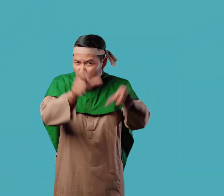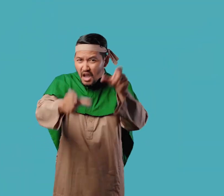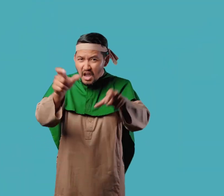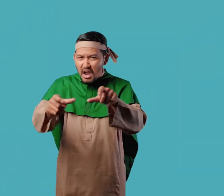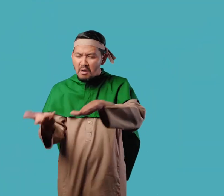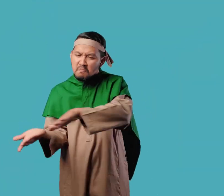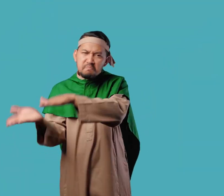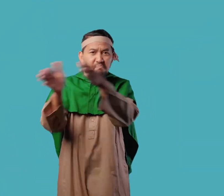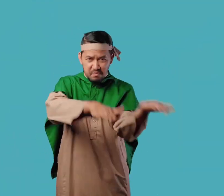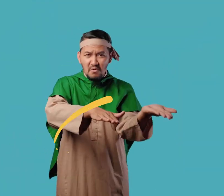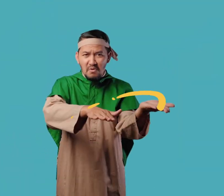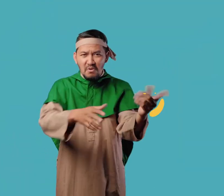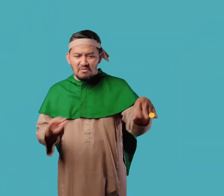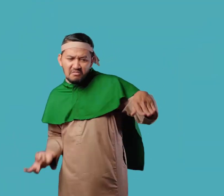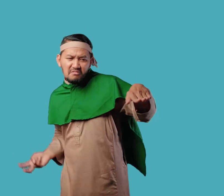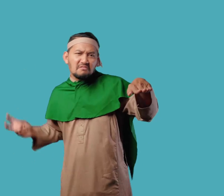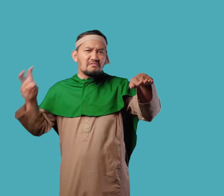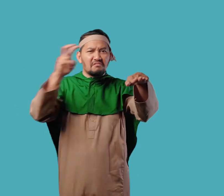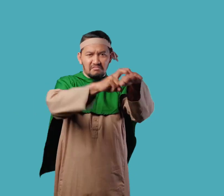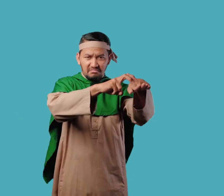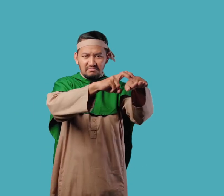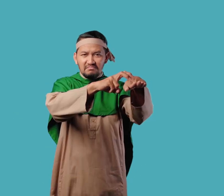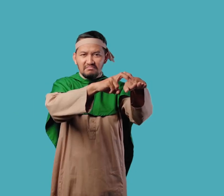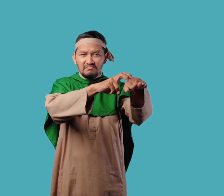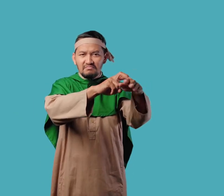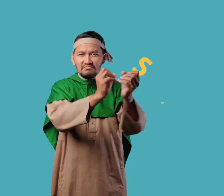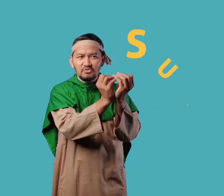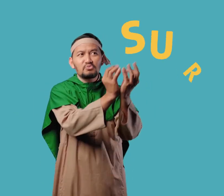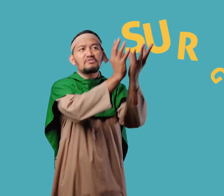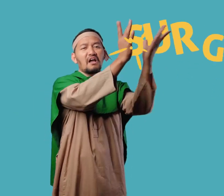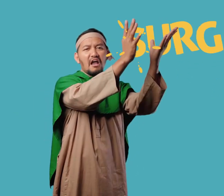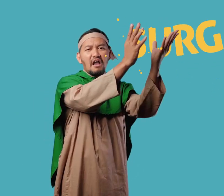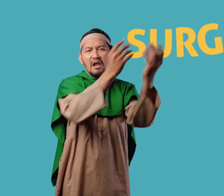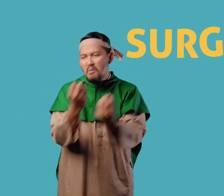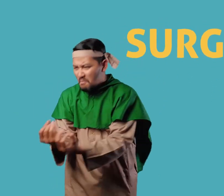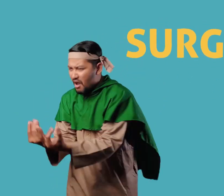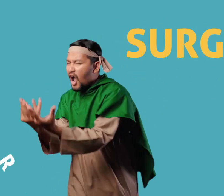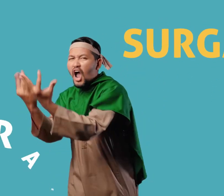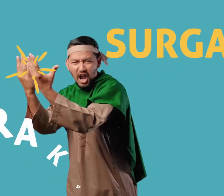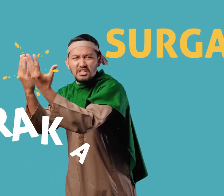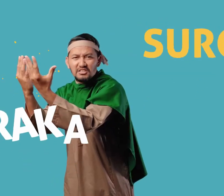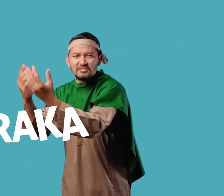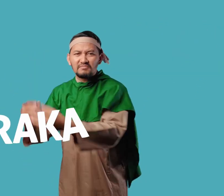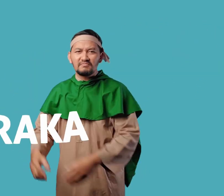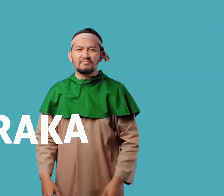Orang-orang Bani Israel tidak mempercayai kehidupan akhirat Yaitu surga dan neraka